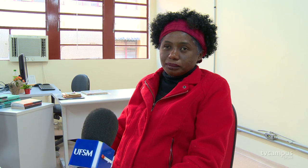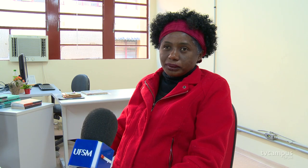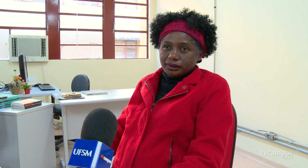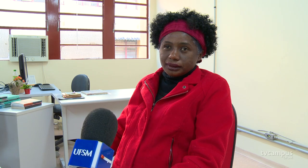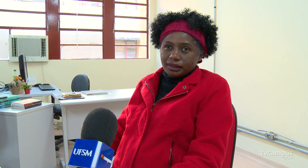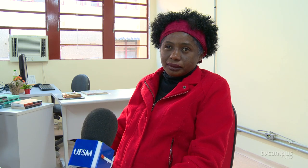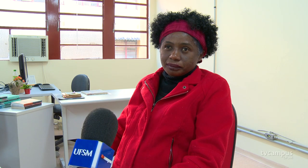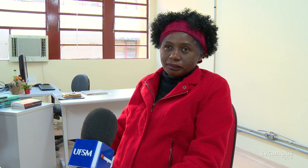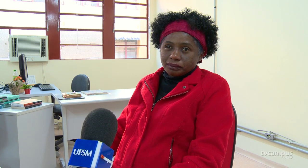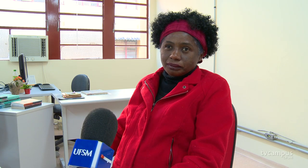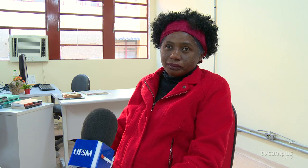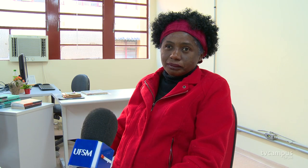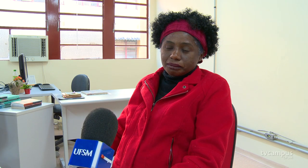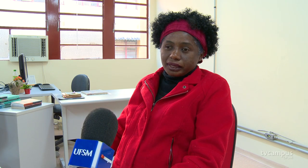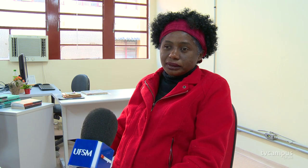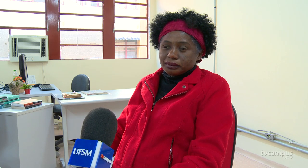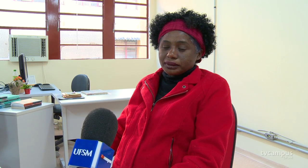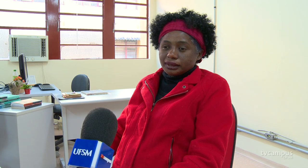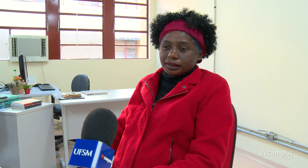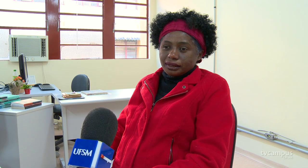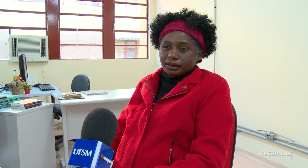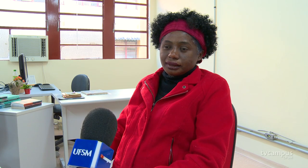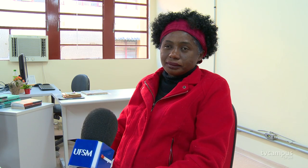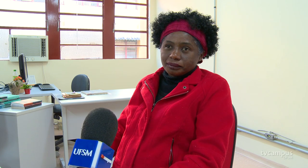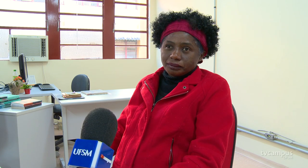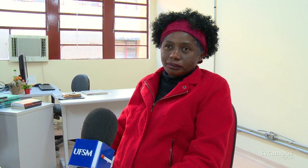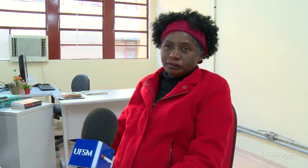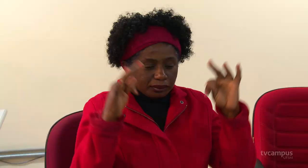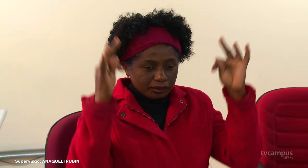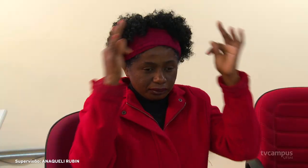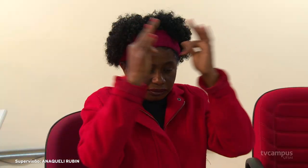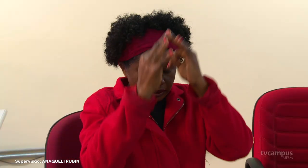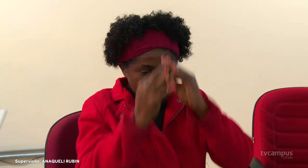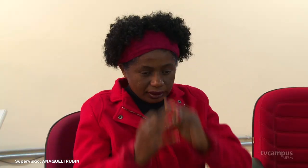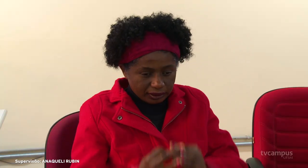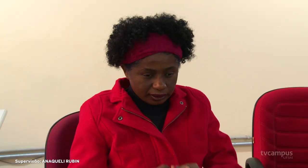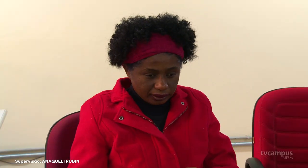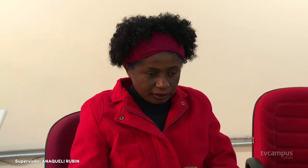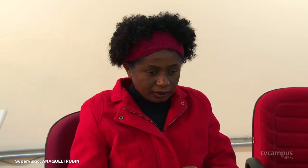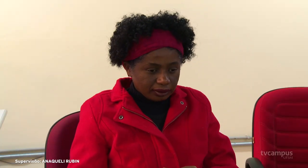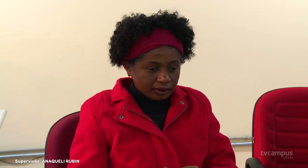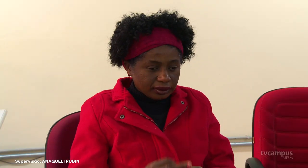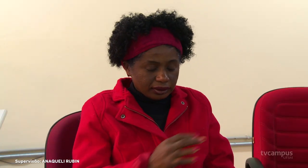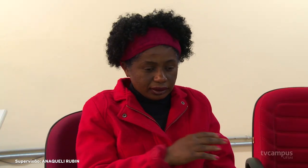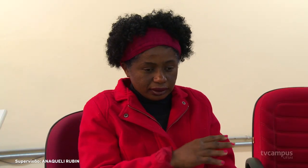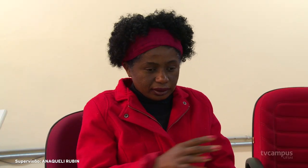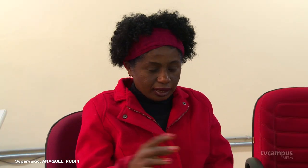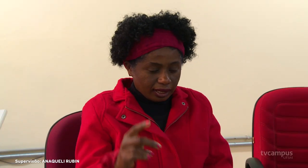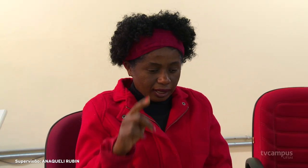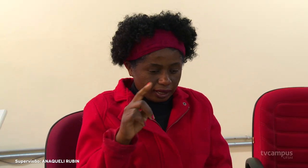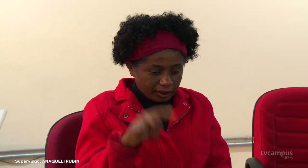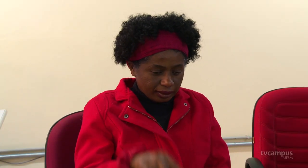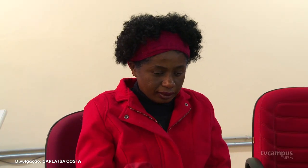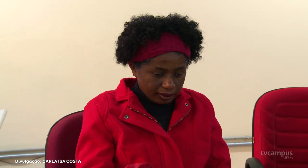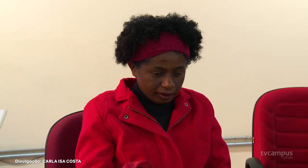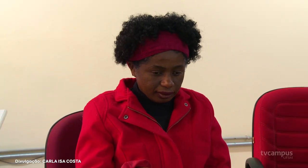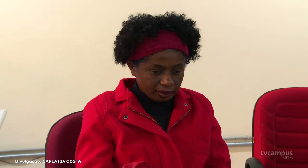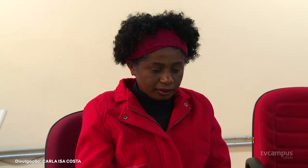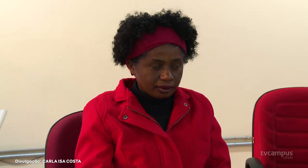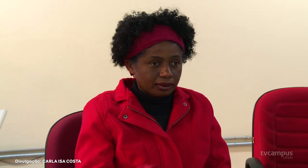pode ser. Baixa você querer. Ruth sinaliza com uma mão. Conversa e sorri. Imagens, Gustavo Damascena.